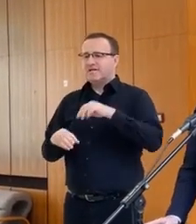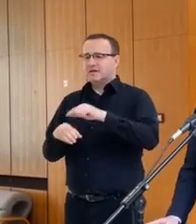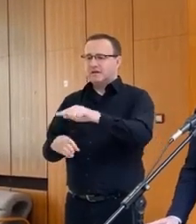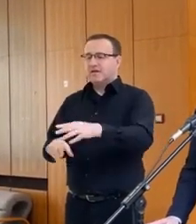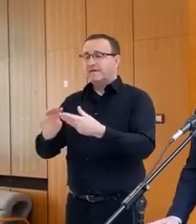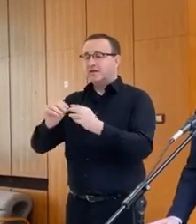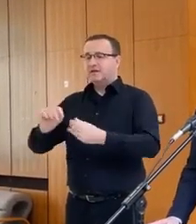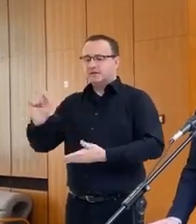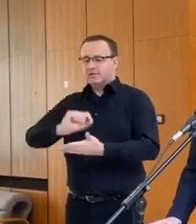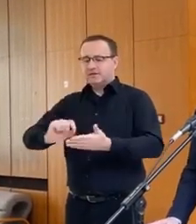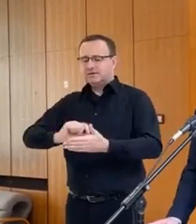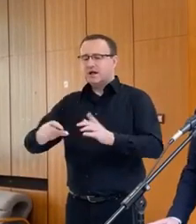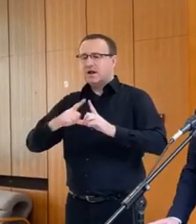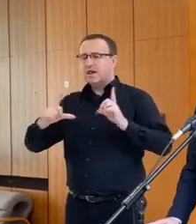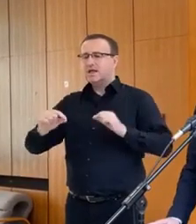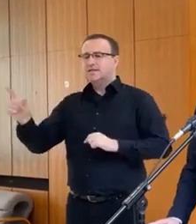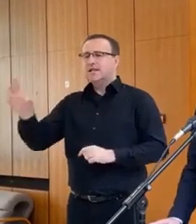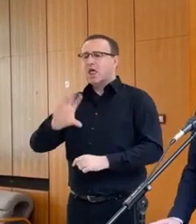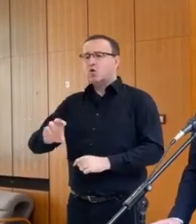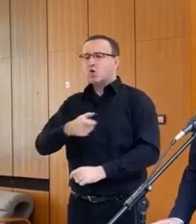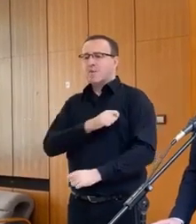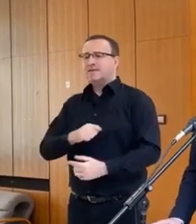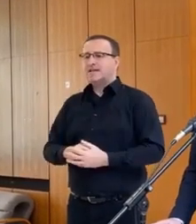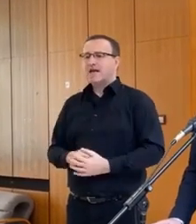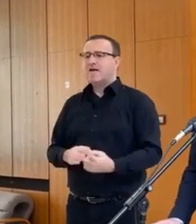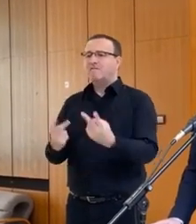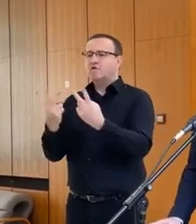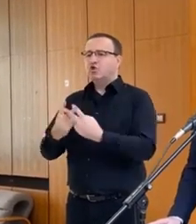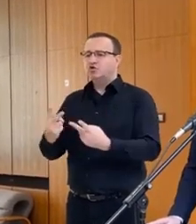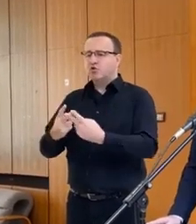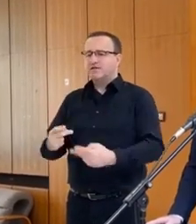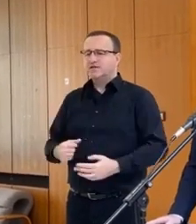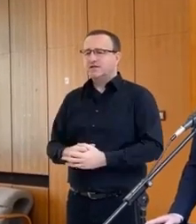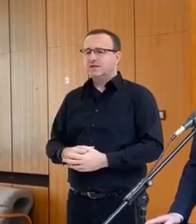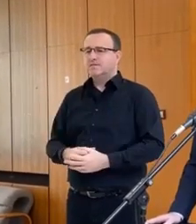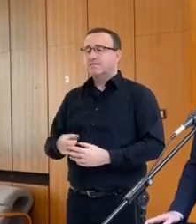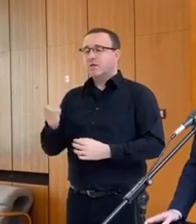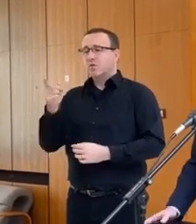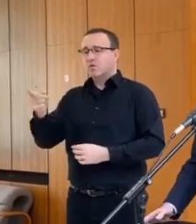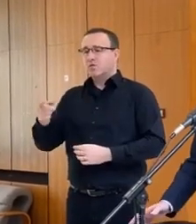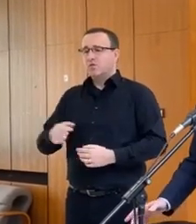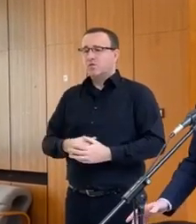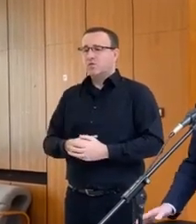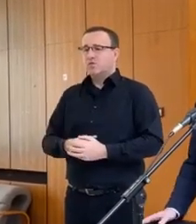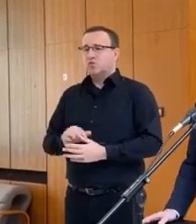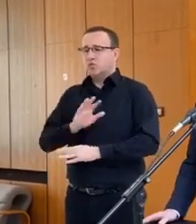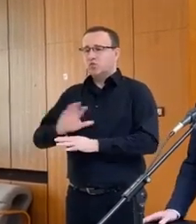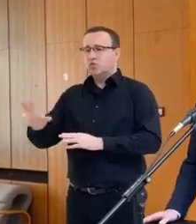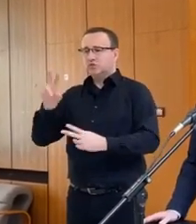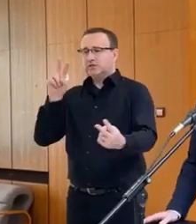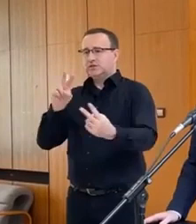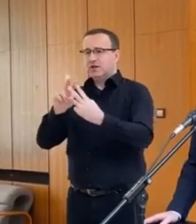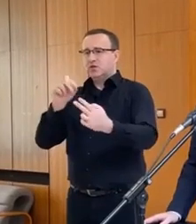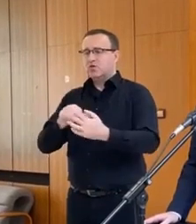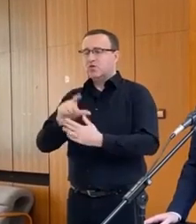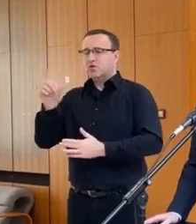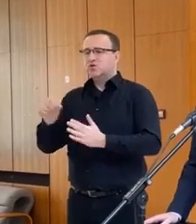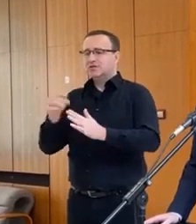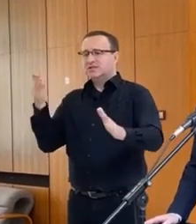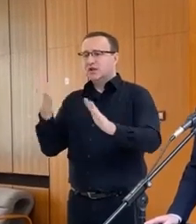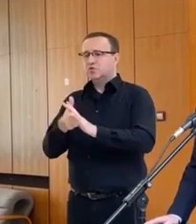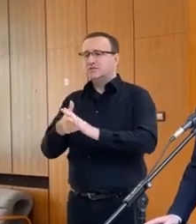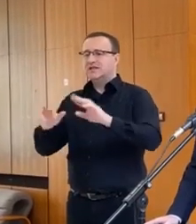veci písal aj lístvanovi, eurokomisárovi Bojčechovskému, ktorý sa už stretol so